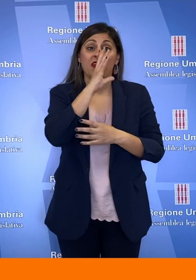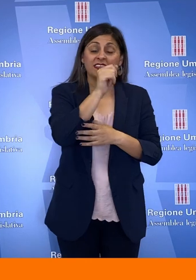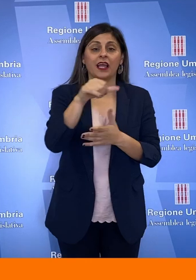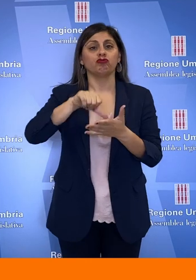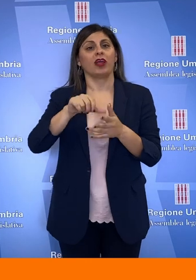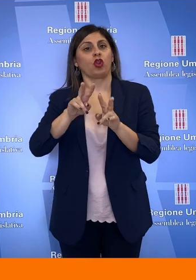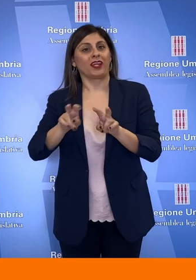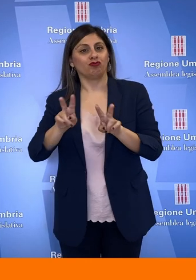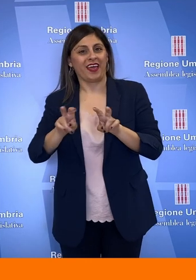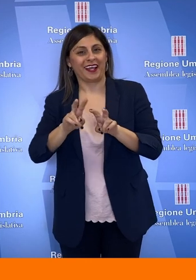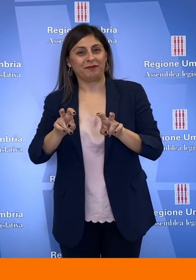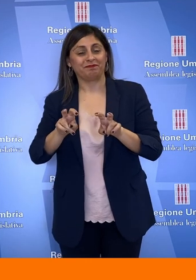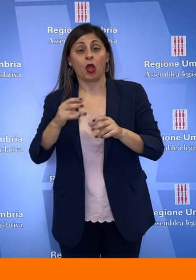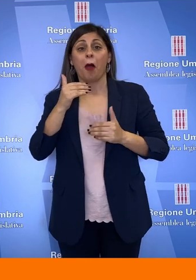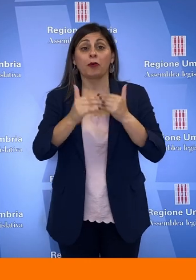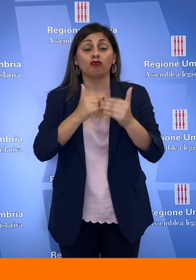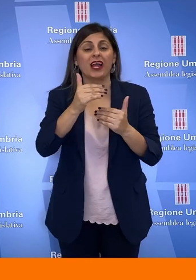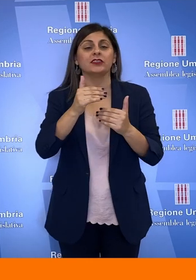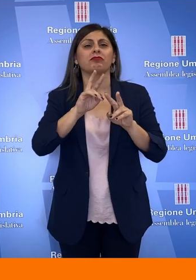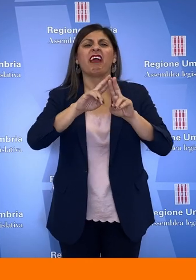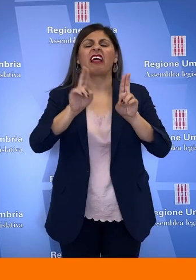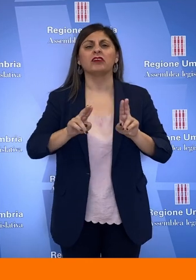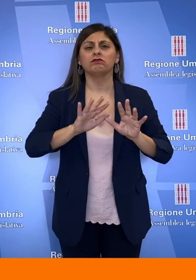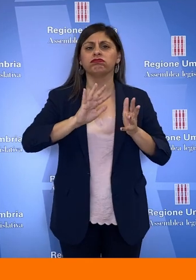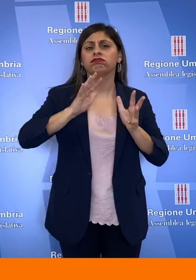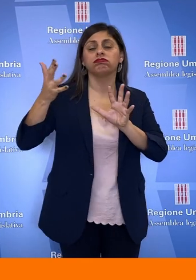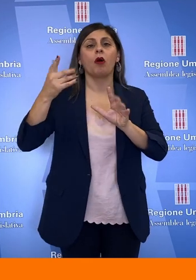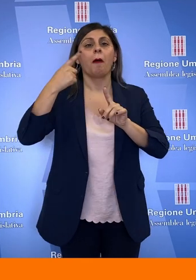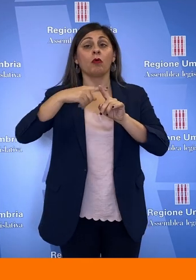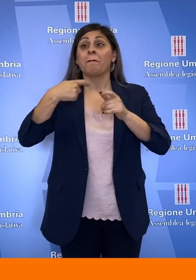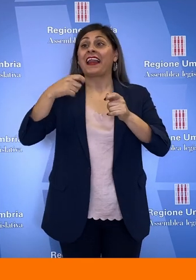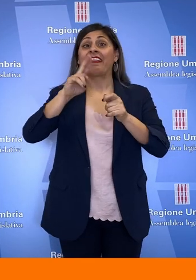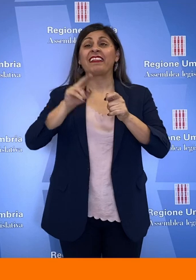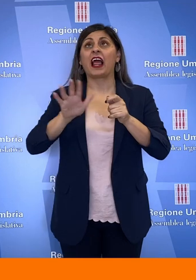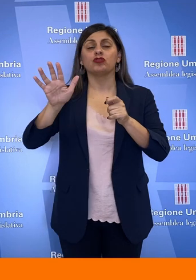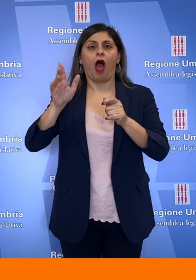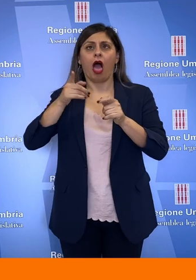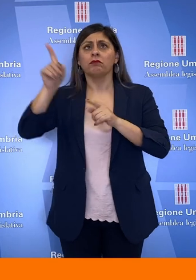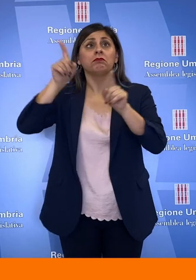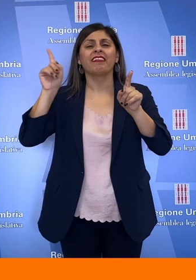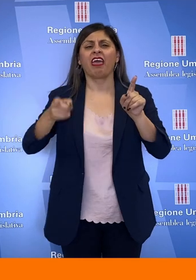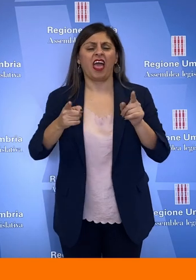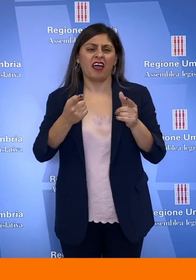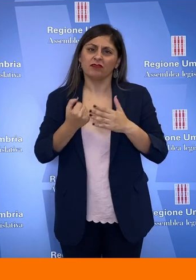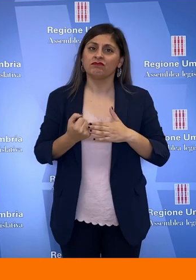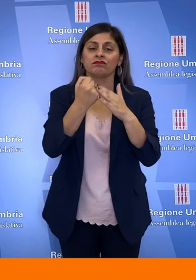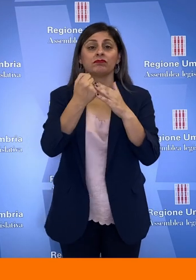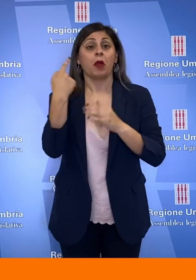ricerca. Vanno sostenuti i processi di internazionalizzazione e di penetrazione sui mercati esteri. Sono questi i punti chiave della